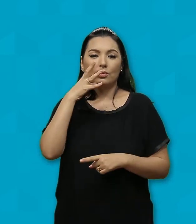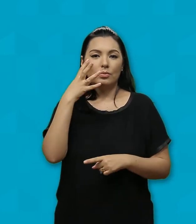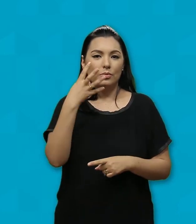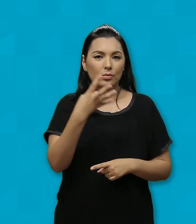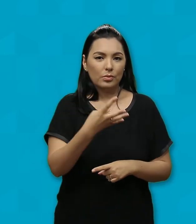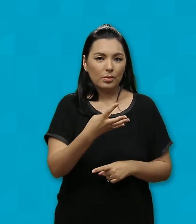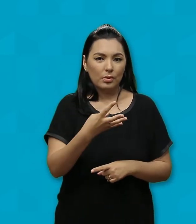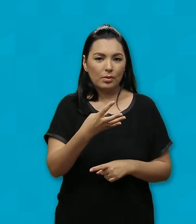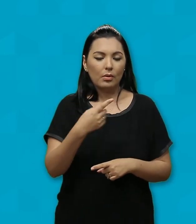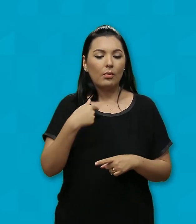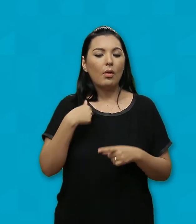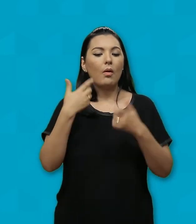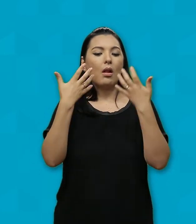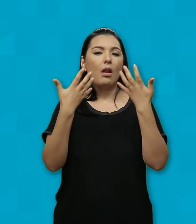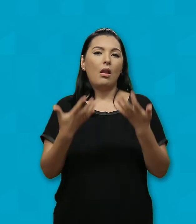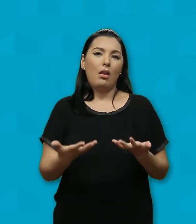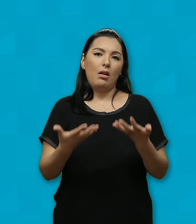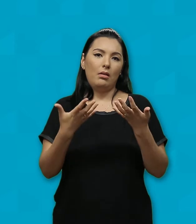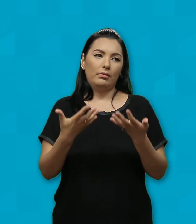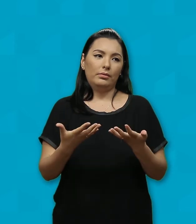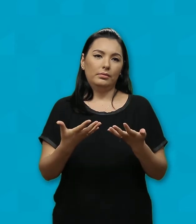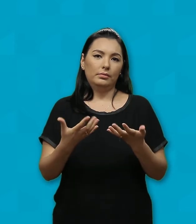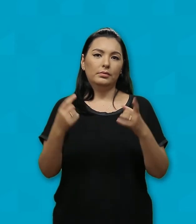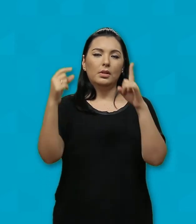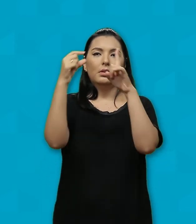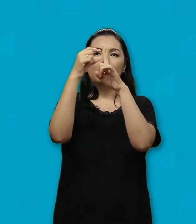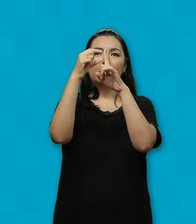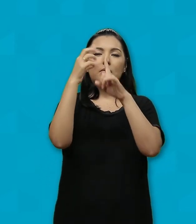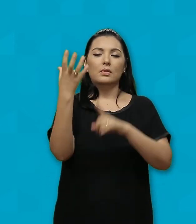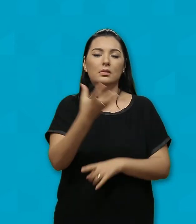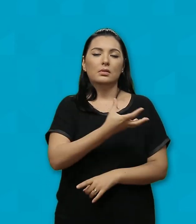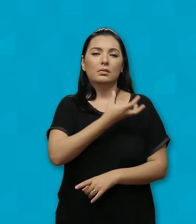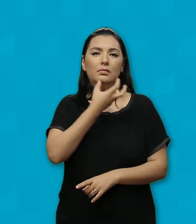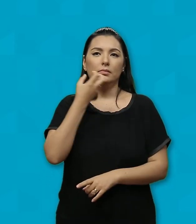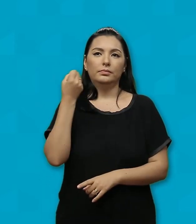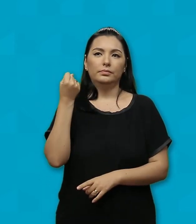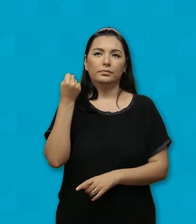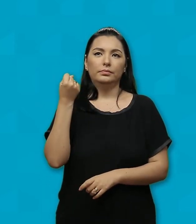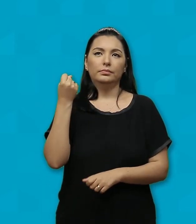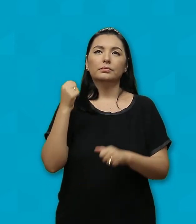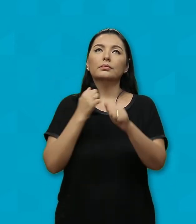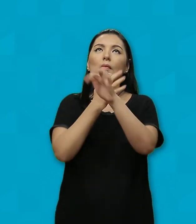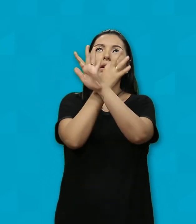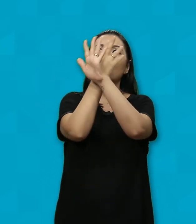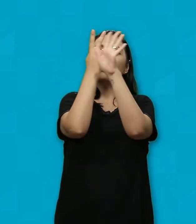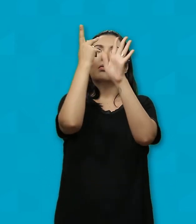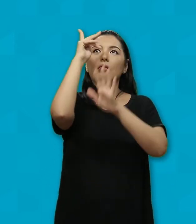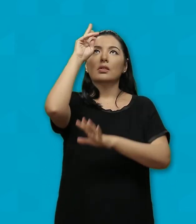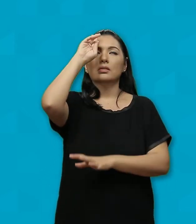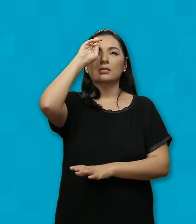fardo é leve Palavra da salvação Glória a vós Senhor